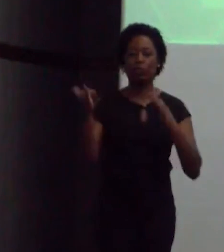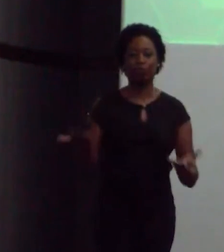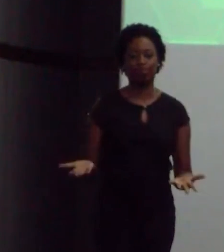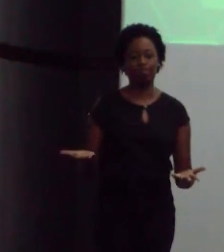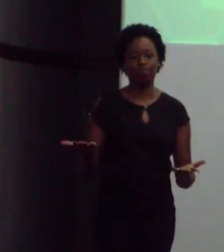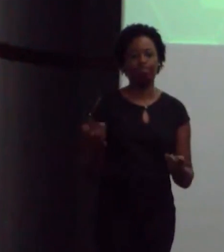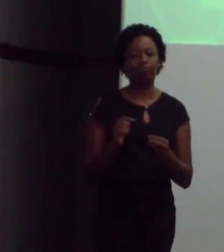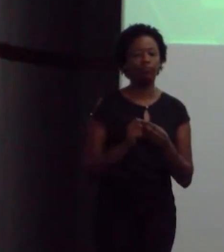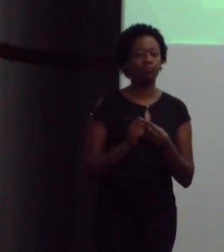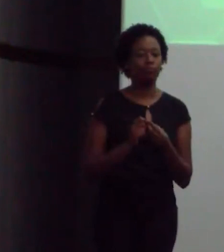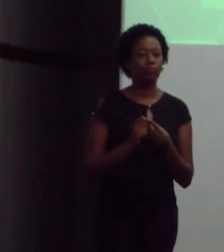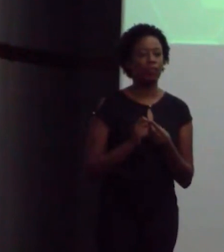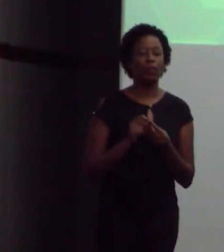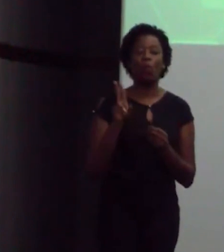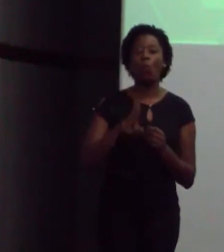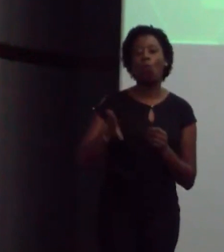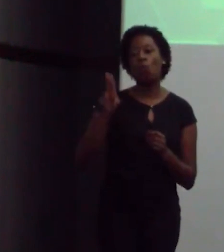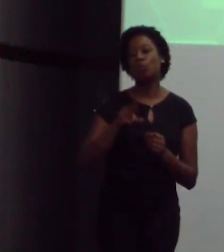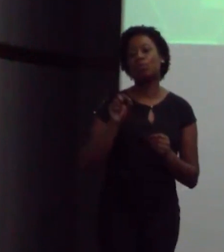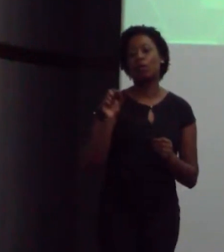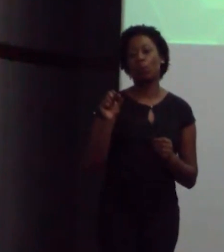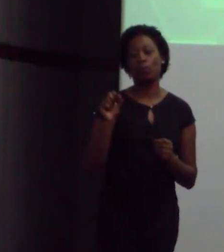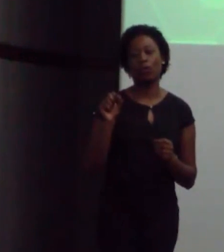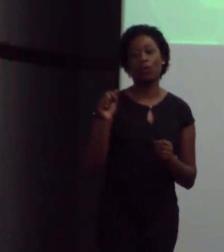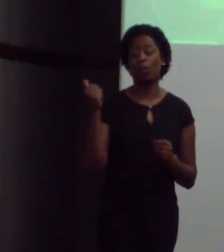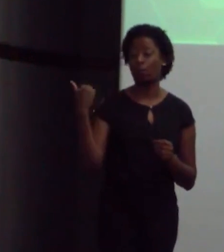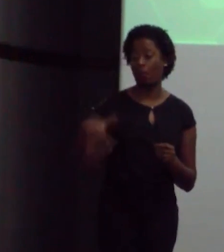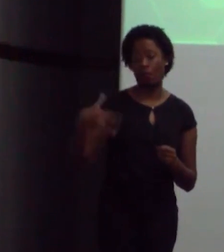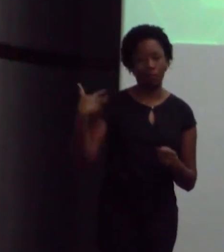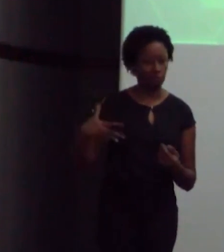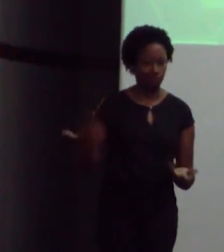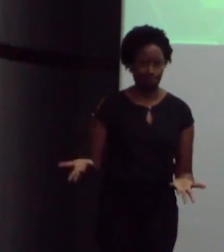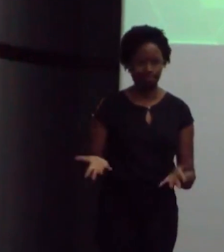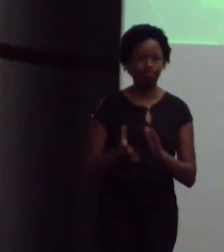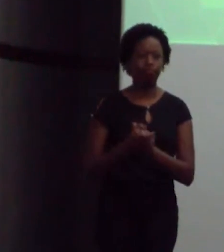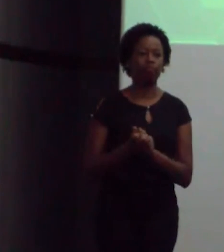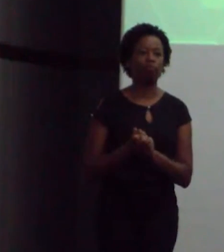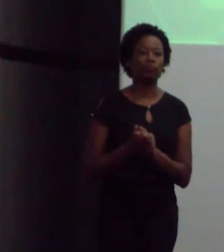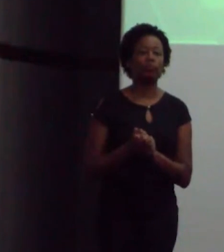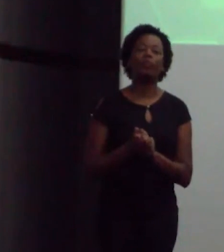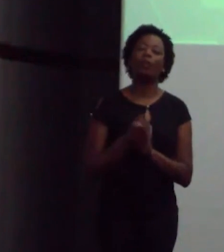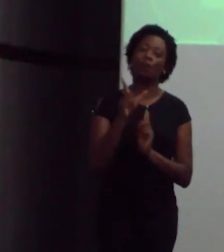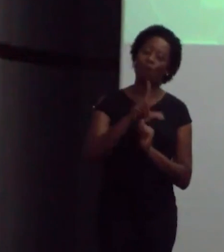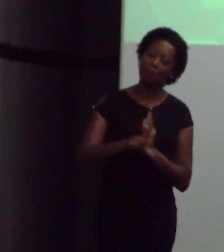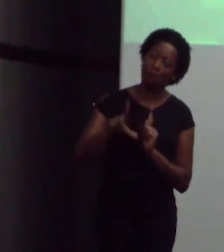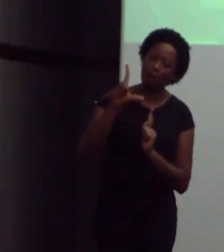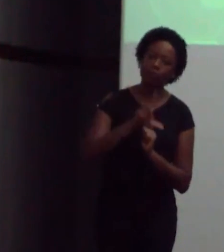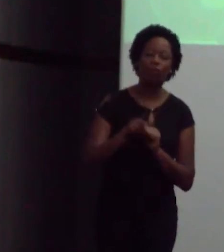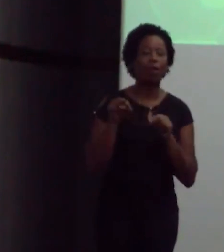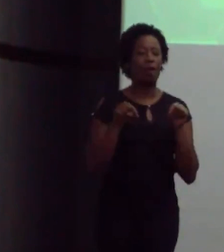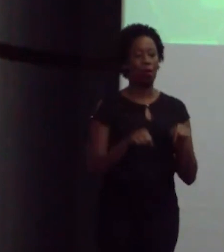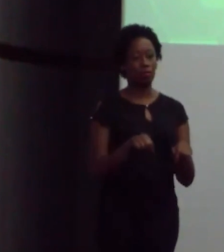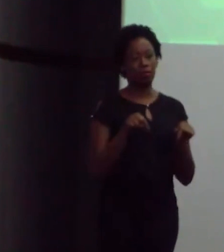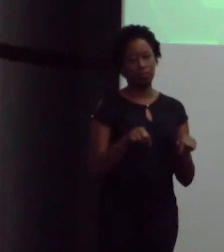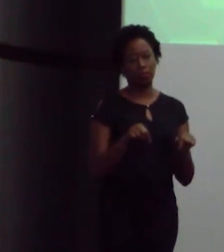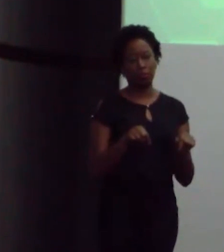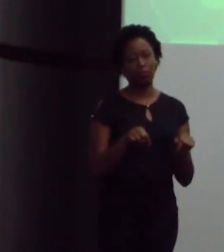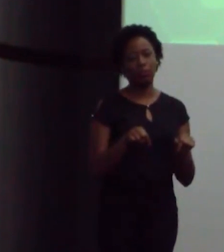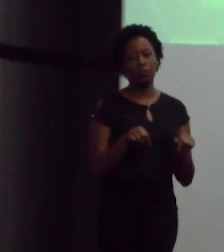usando agora coisas de fato muito, muito caras. É claro que a nossa situação aqui é